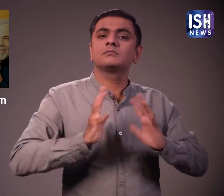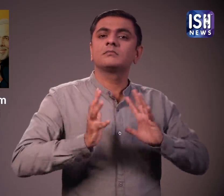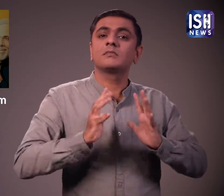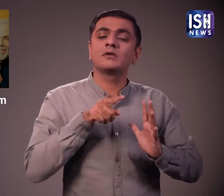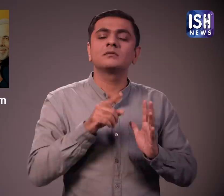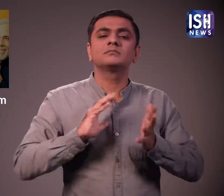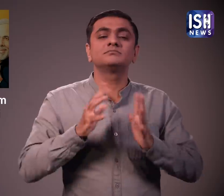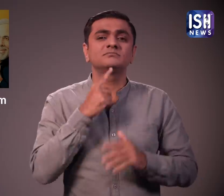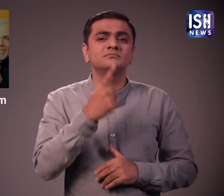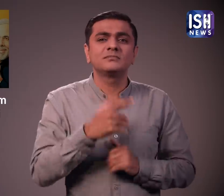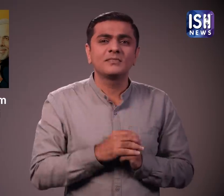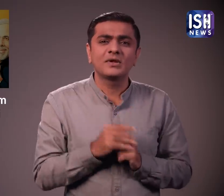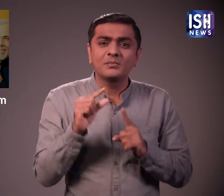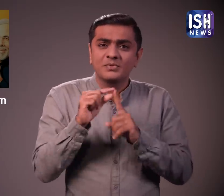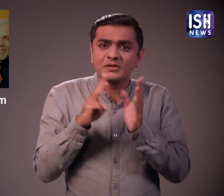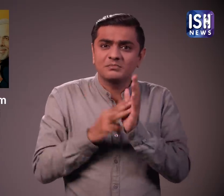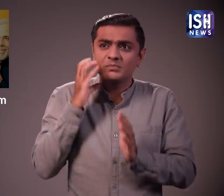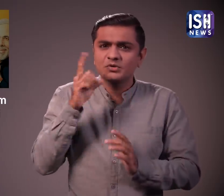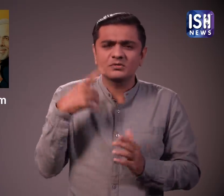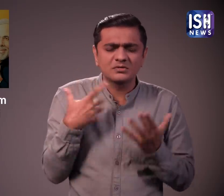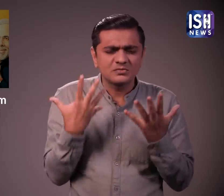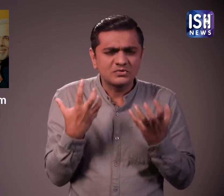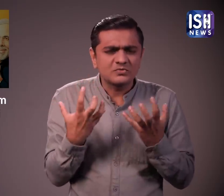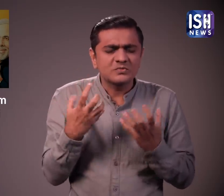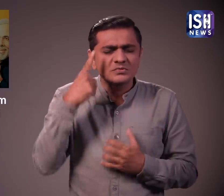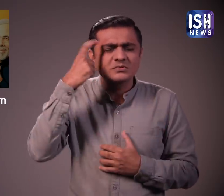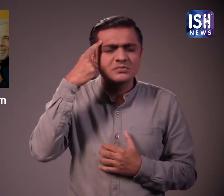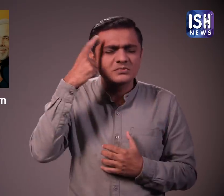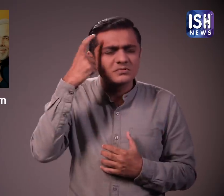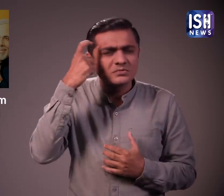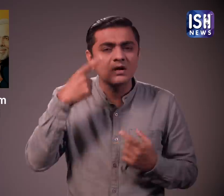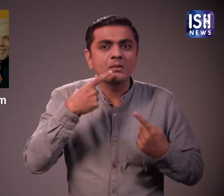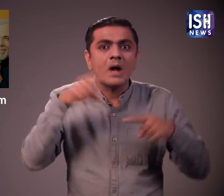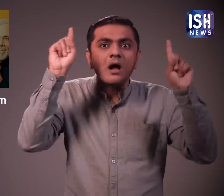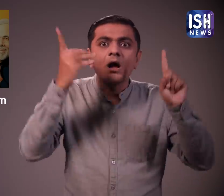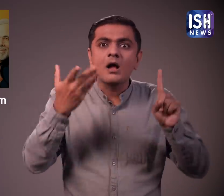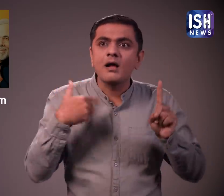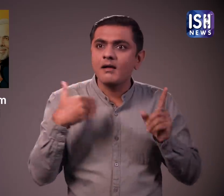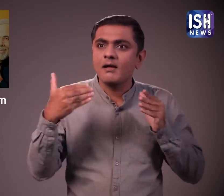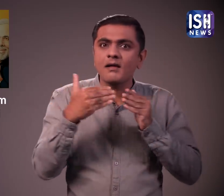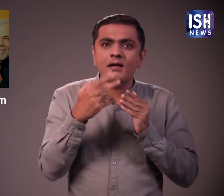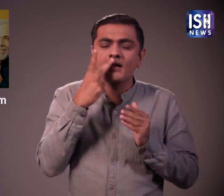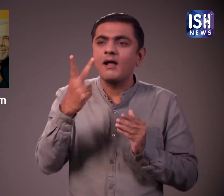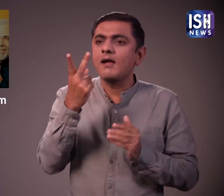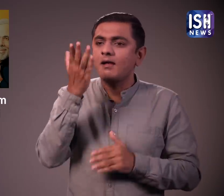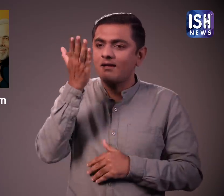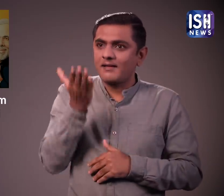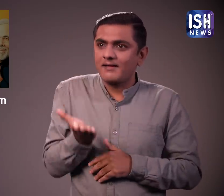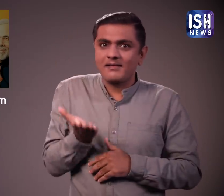मेरा हमेशा से प्रधान मंत्री मोधी से मिलने का सपना था और आज मेरा सपना पूरा हो गया है मैं हर दिन टीवी